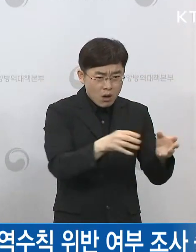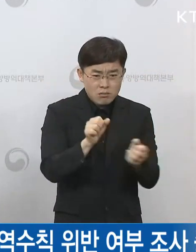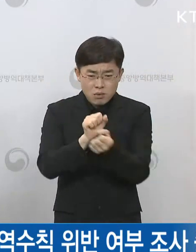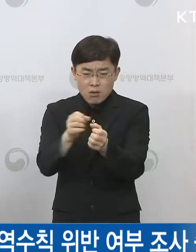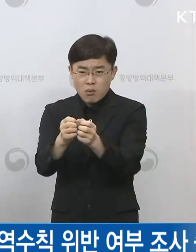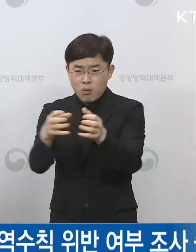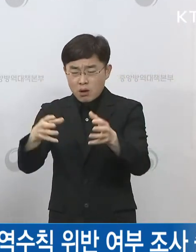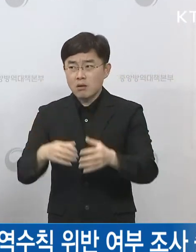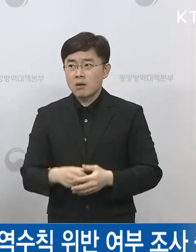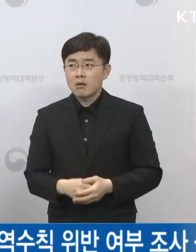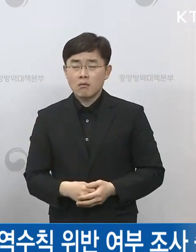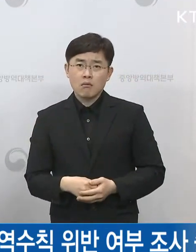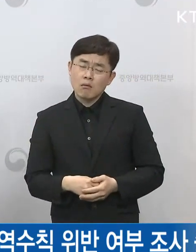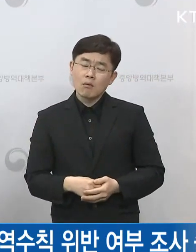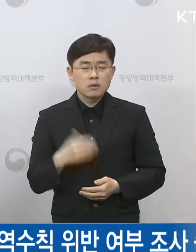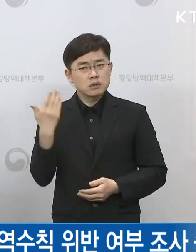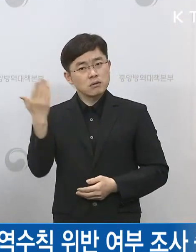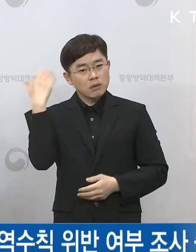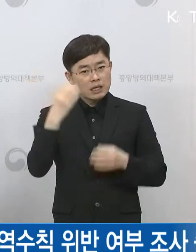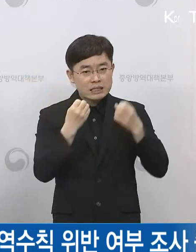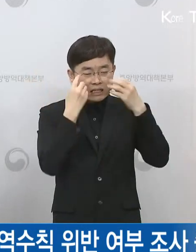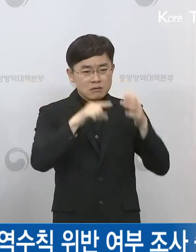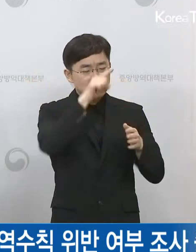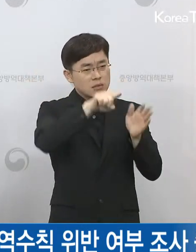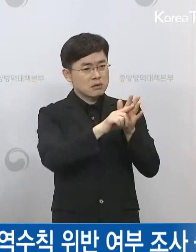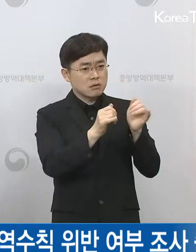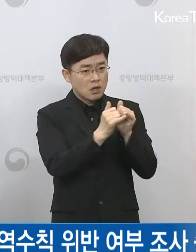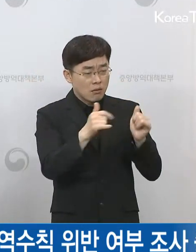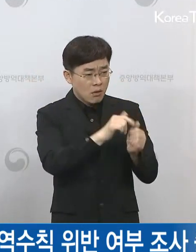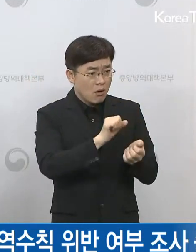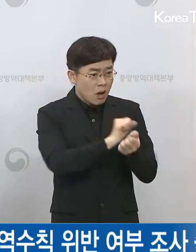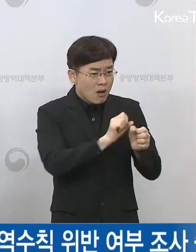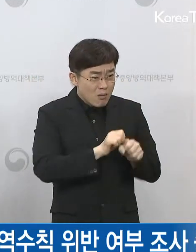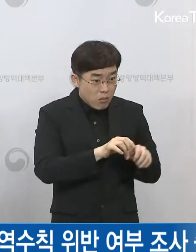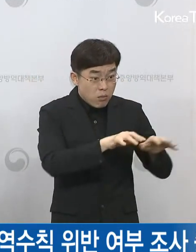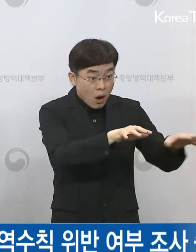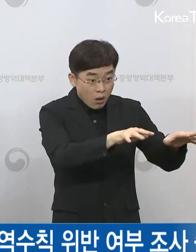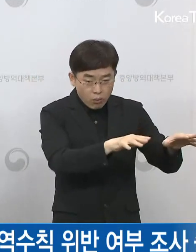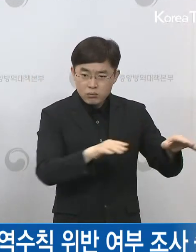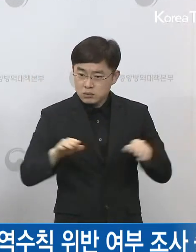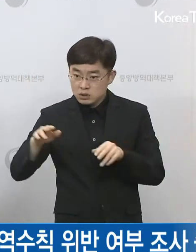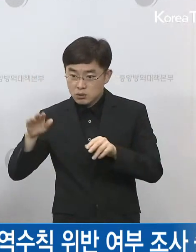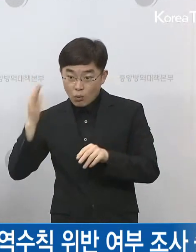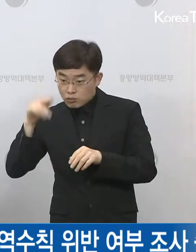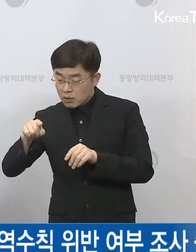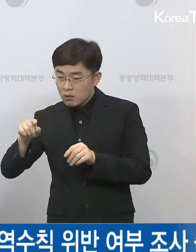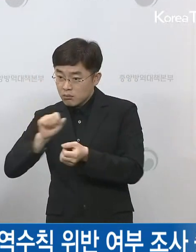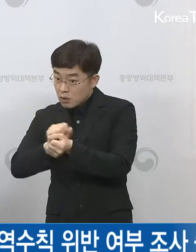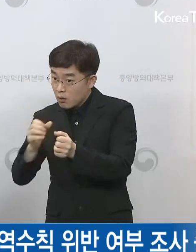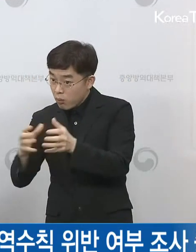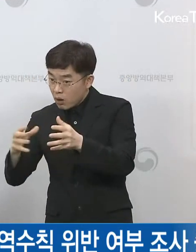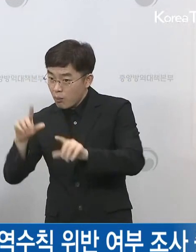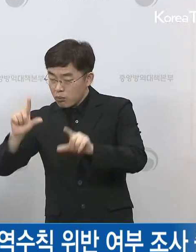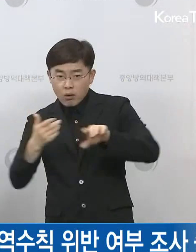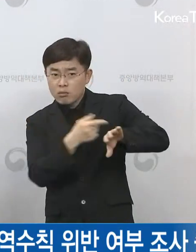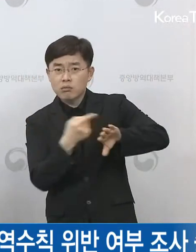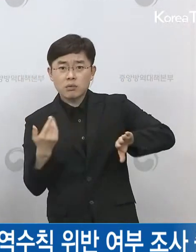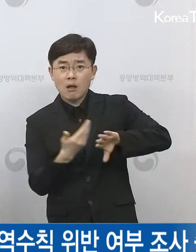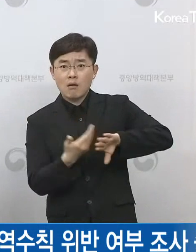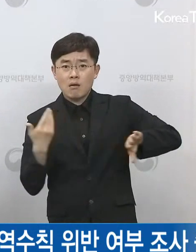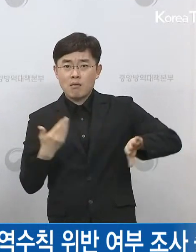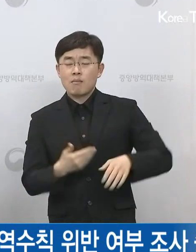신천지 집단 감염 작성하는 감염 양상도 다른 것으로 보입니다. 이 같은 감염 양상을 고려해 볼 때